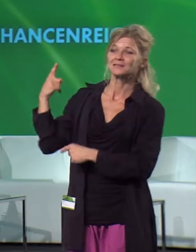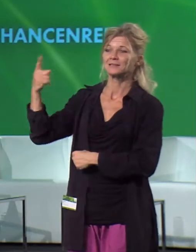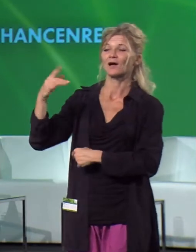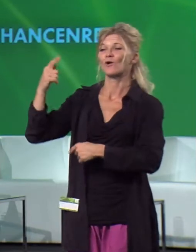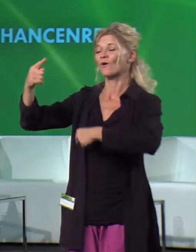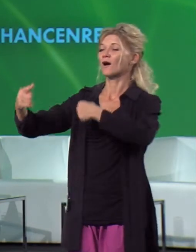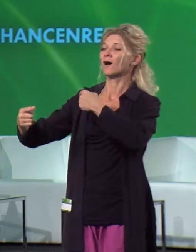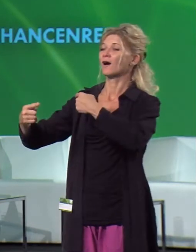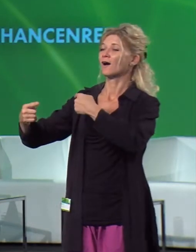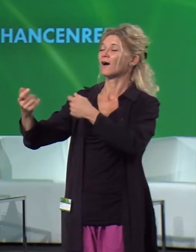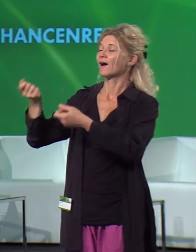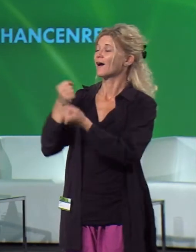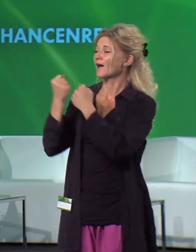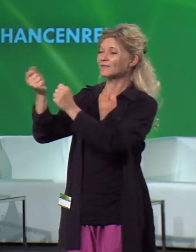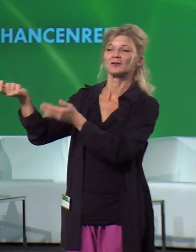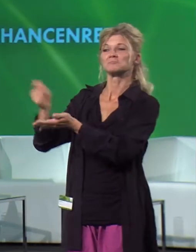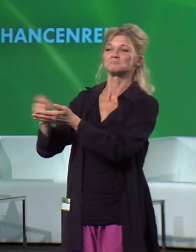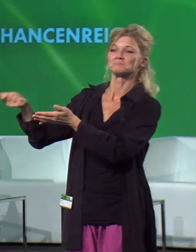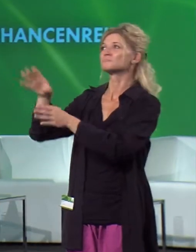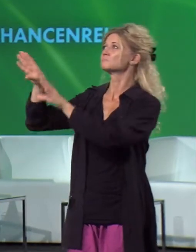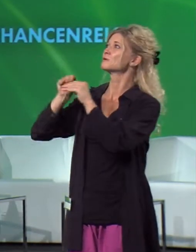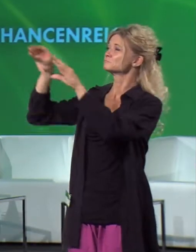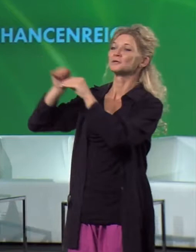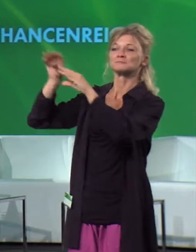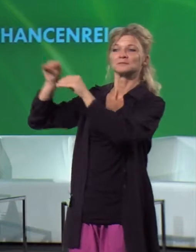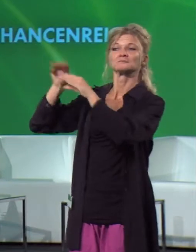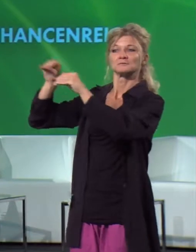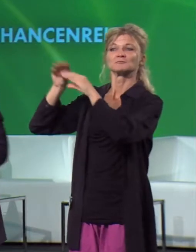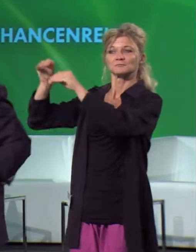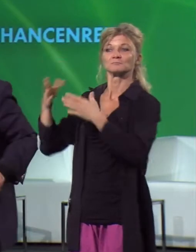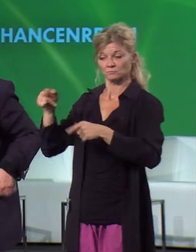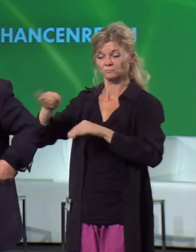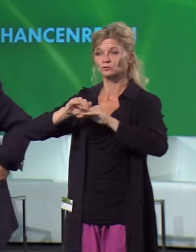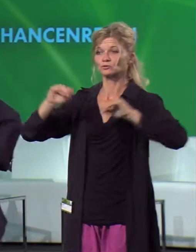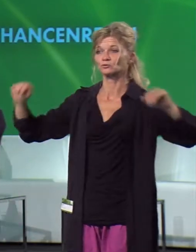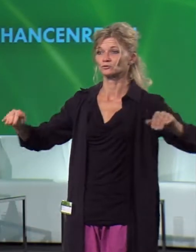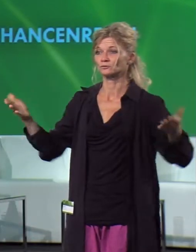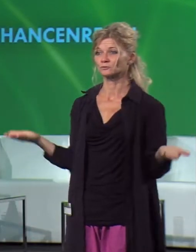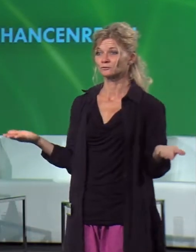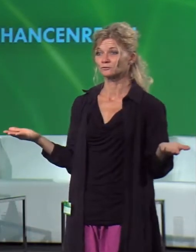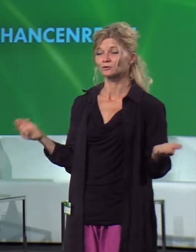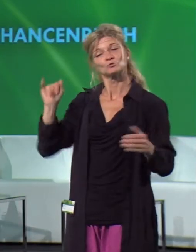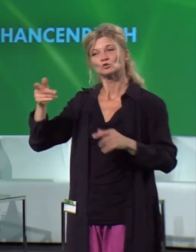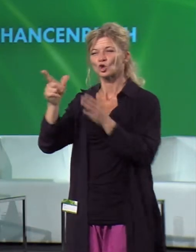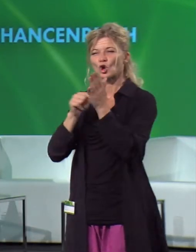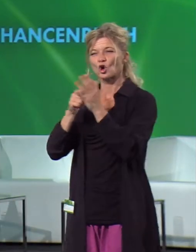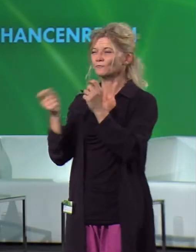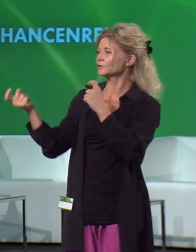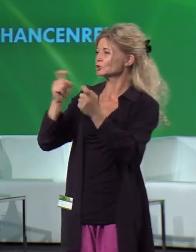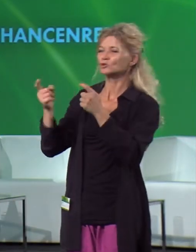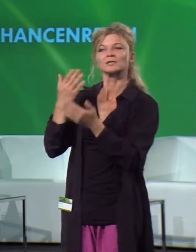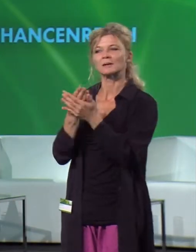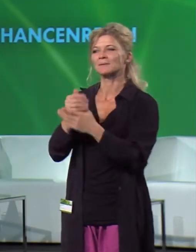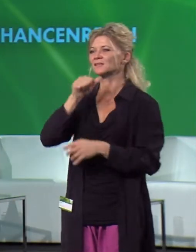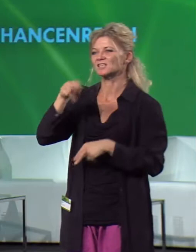Und deswegen ist eine der kümmernden strategischen Differenzen, die heute diskutiert werden müssen, damit man keine falschen Wege einschlägt,